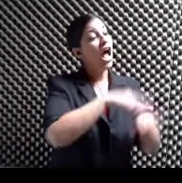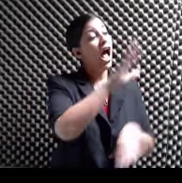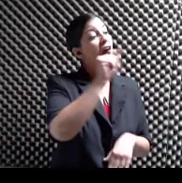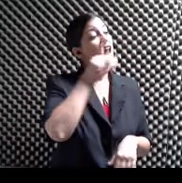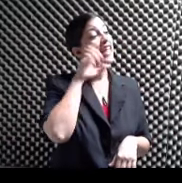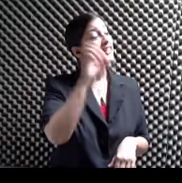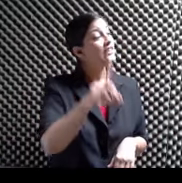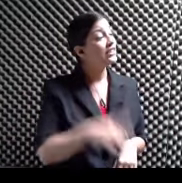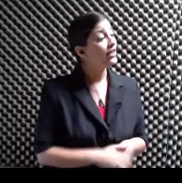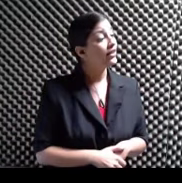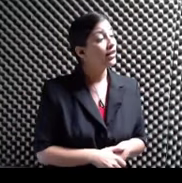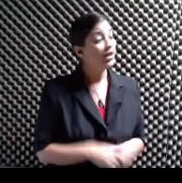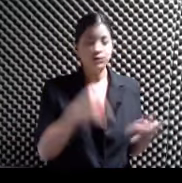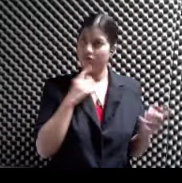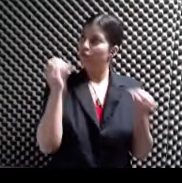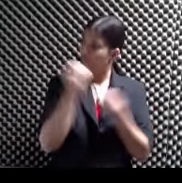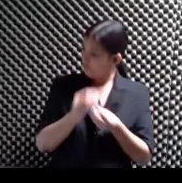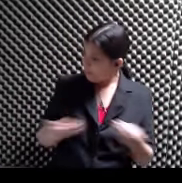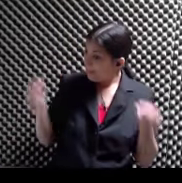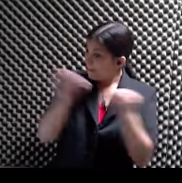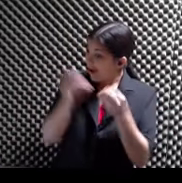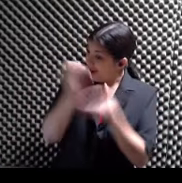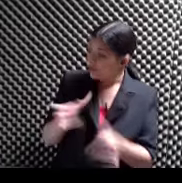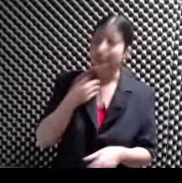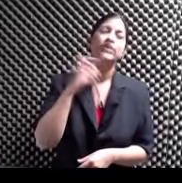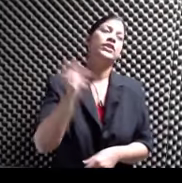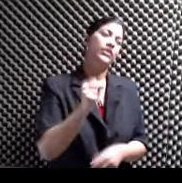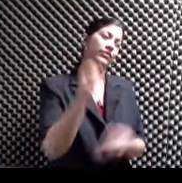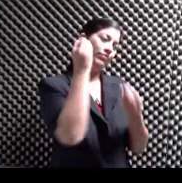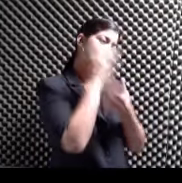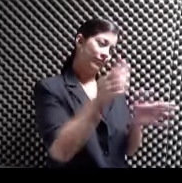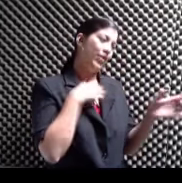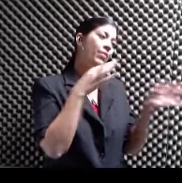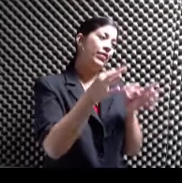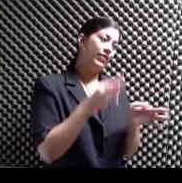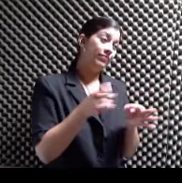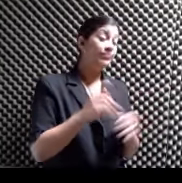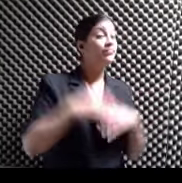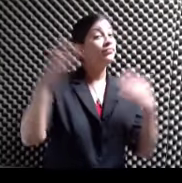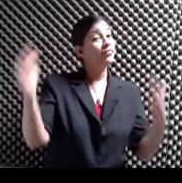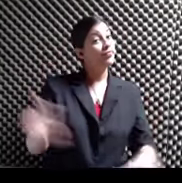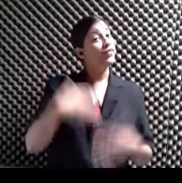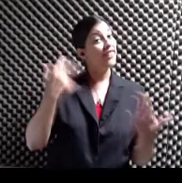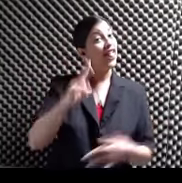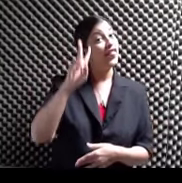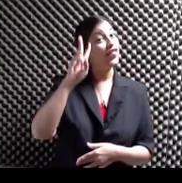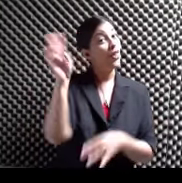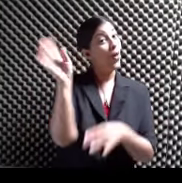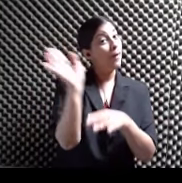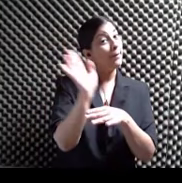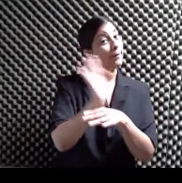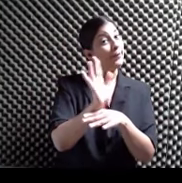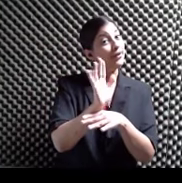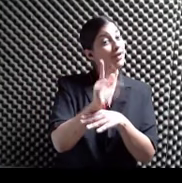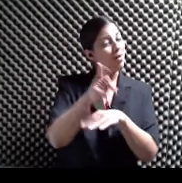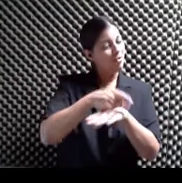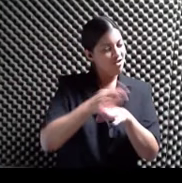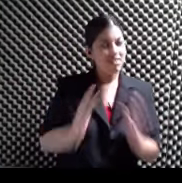información Sí, tengo más información Te voy a explicar Dímelo Hay que felicitar A dos películas puertorriqueñas Ok